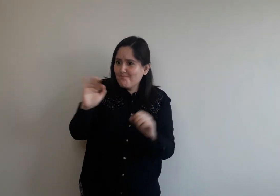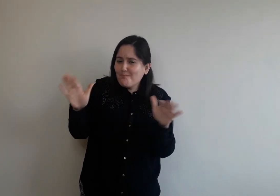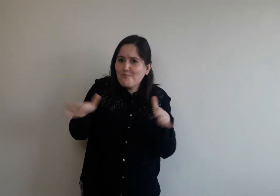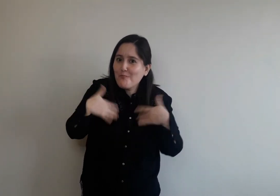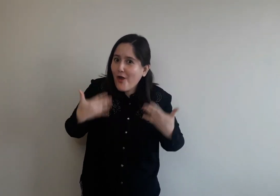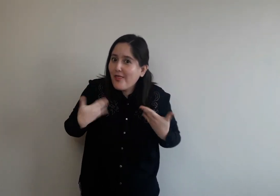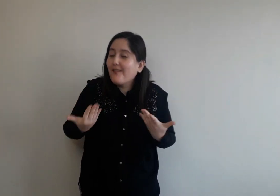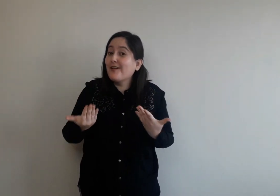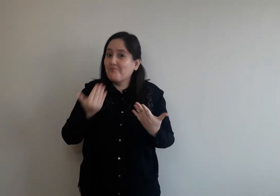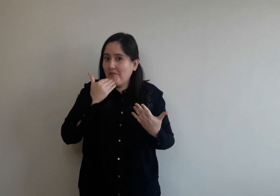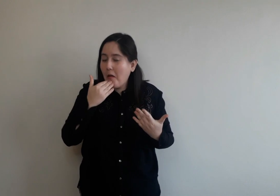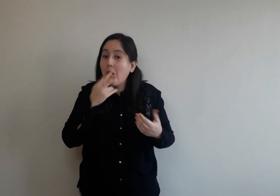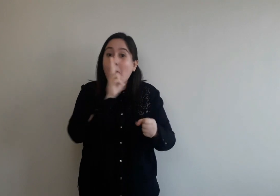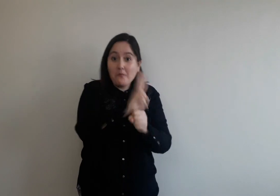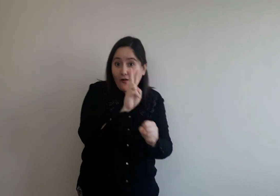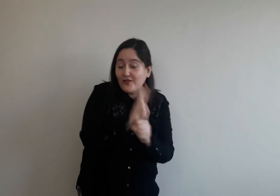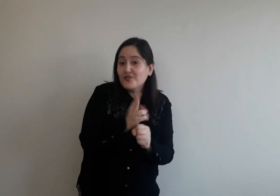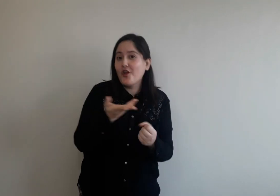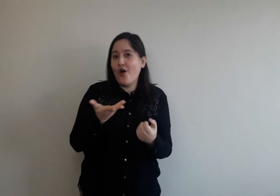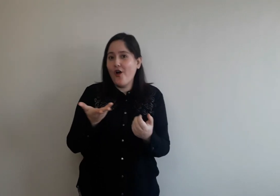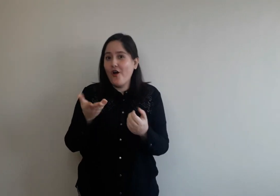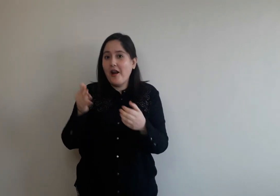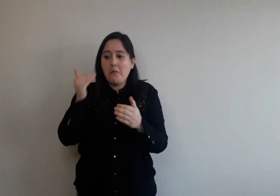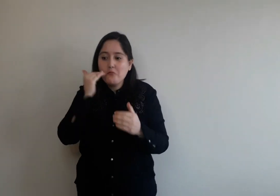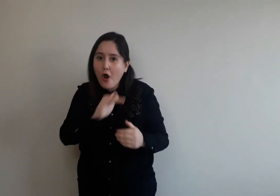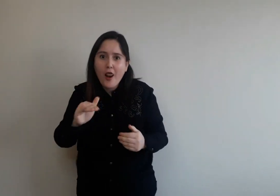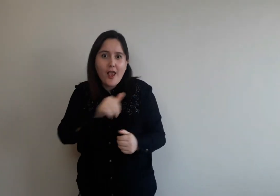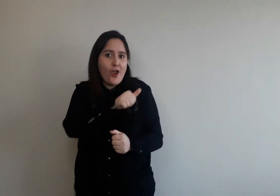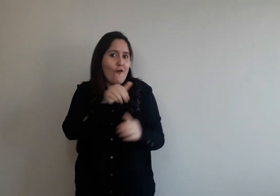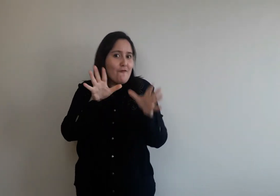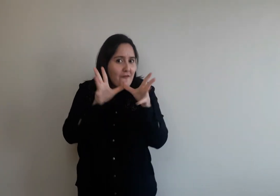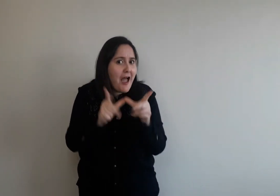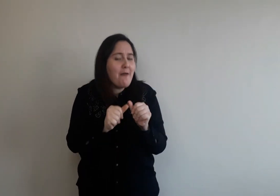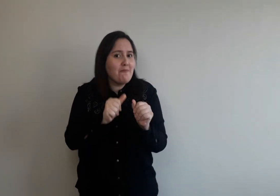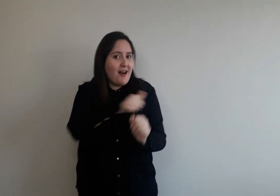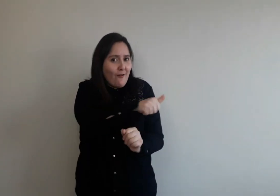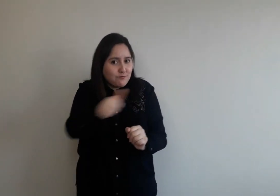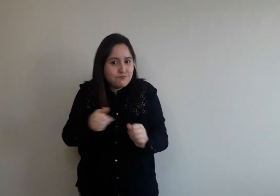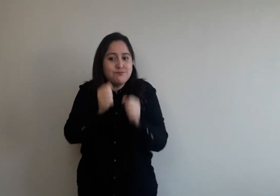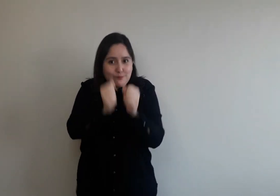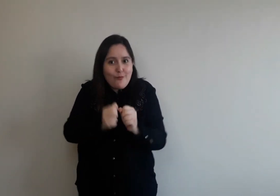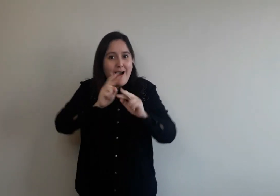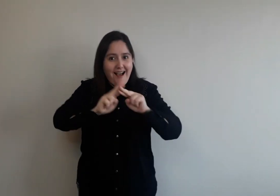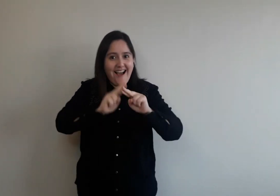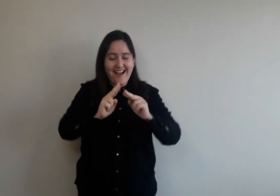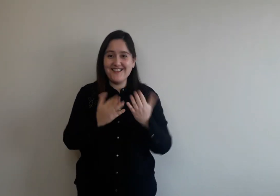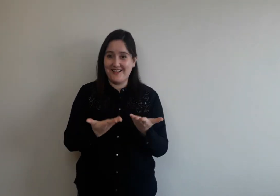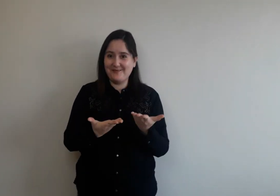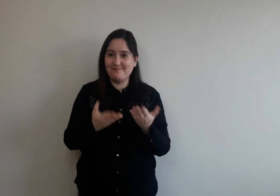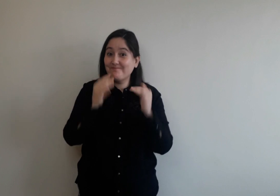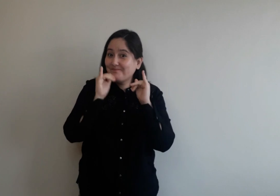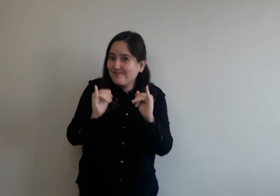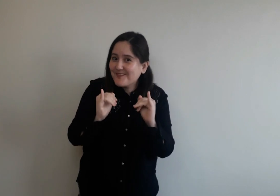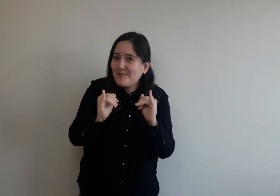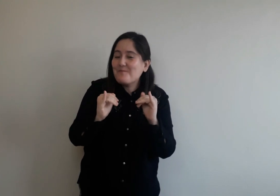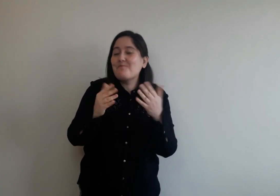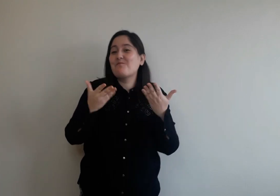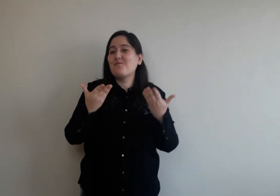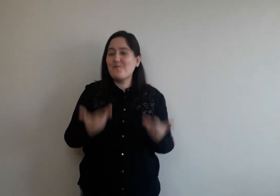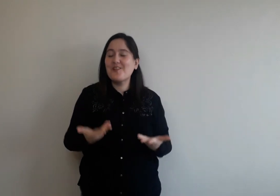Así es que motívense también los profesores, los niños, las niñas, las familias, todos pueden hacerlo. Ya,